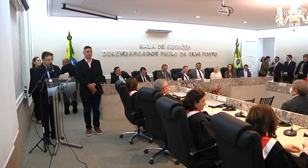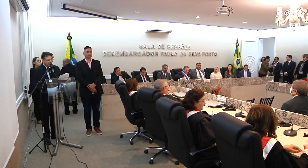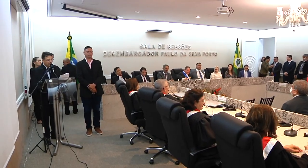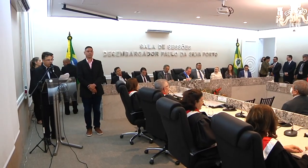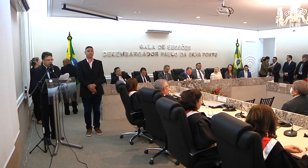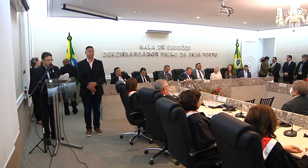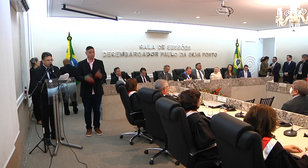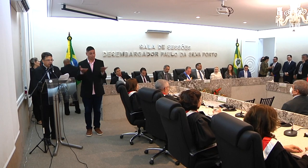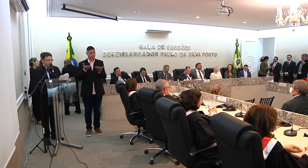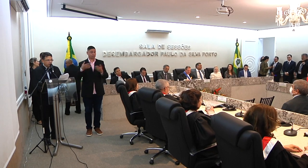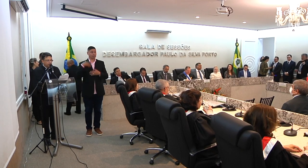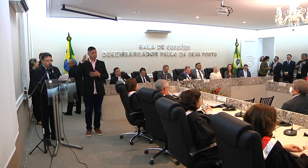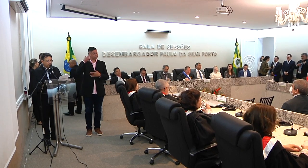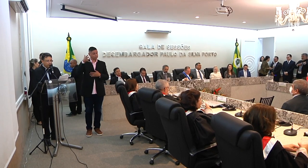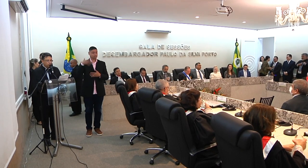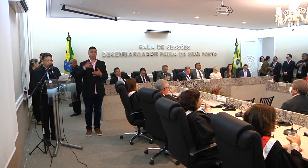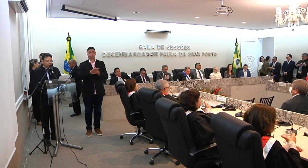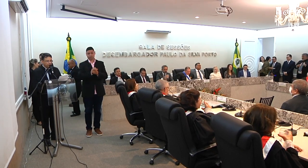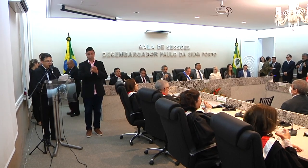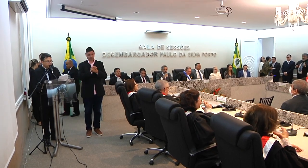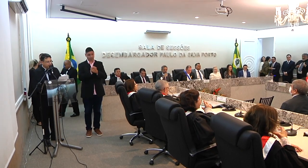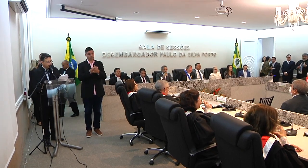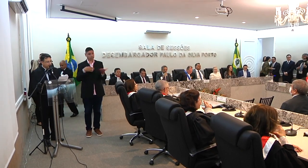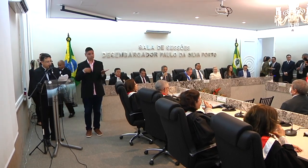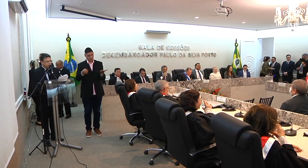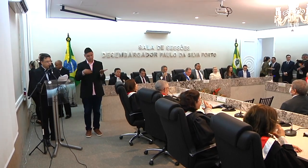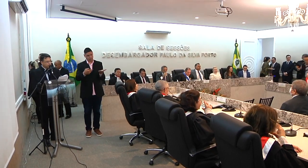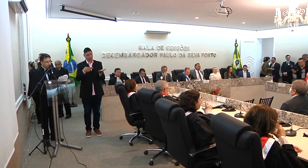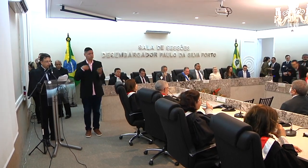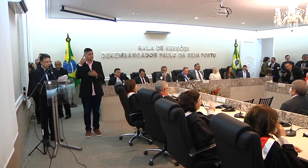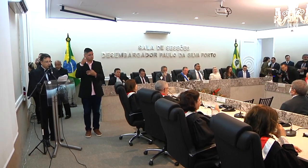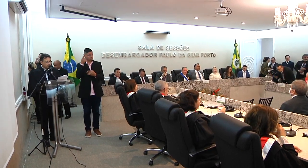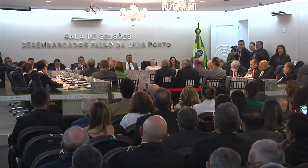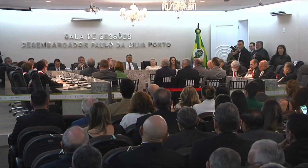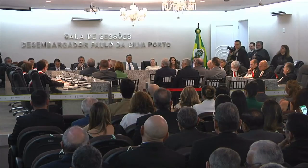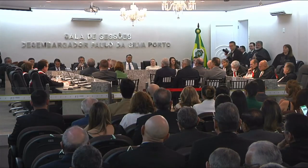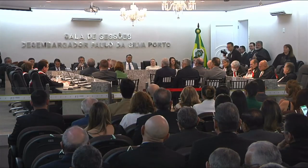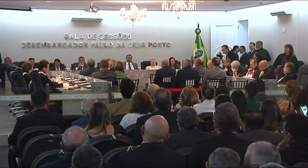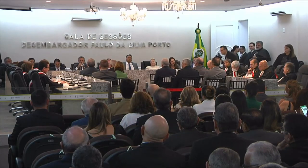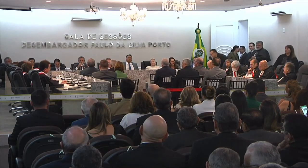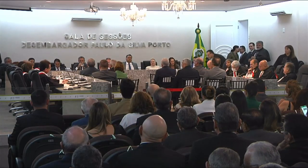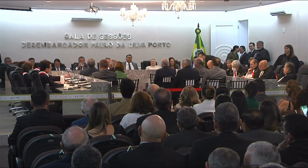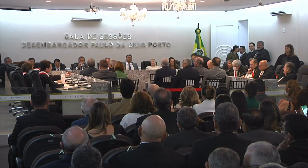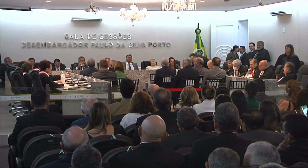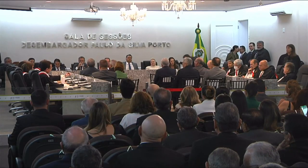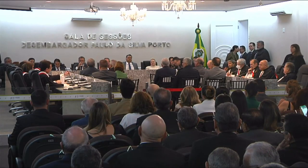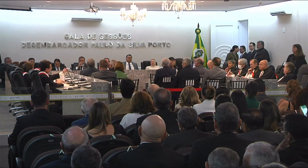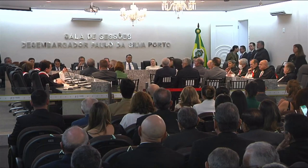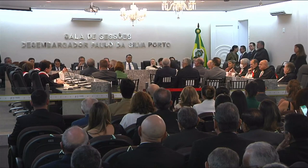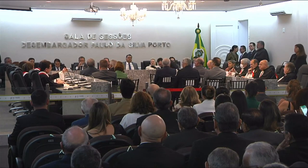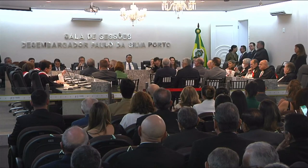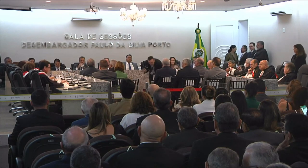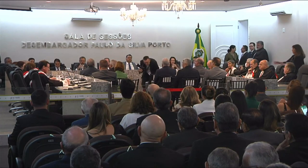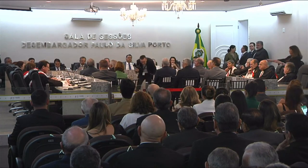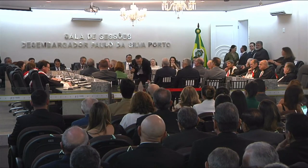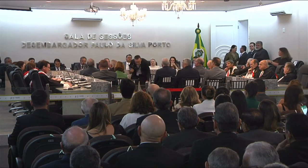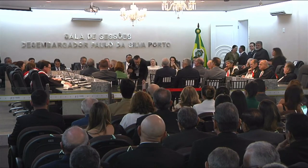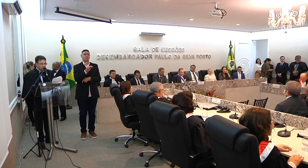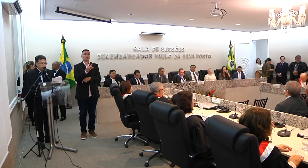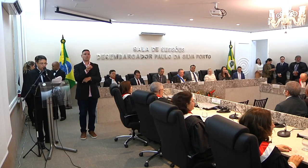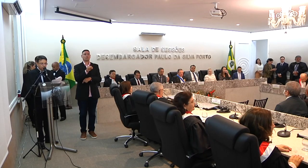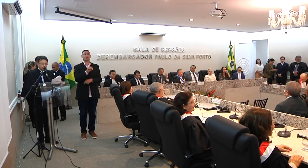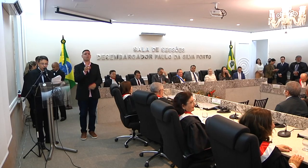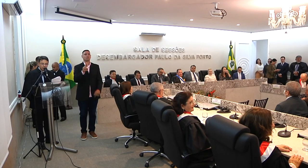Usará a palavra para saudar o mais novo integrante deste tribunal, Sua Excelência e Senhor Desembargador do Trabalho, Paulo Regis